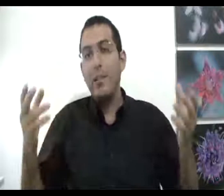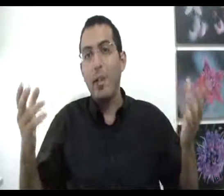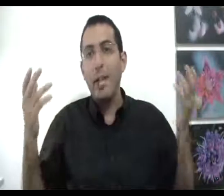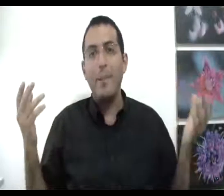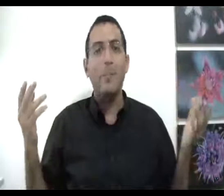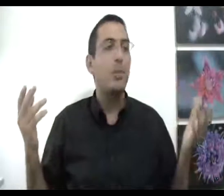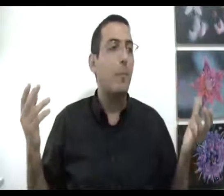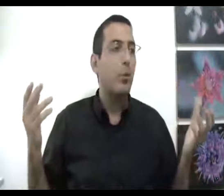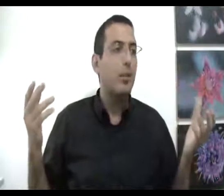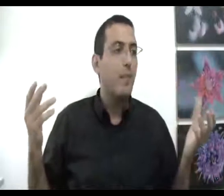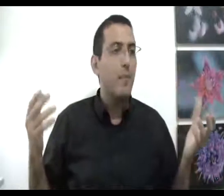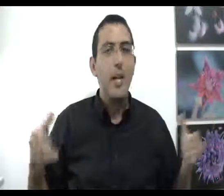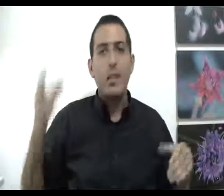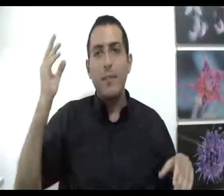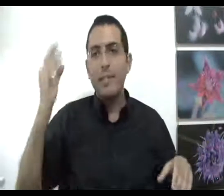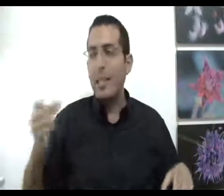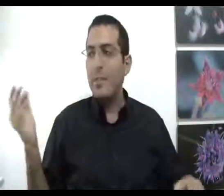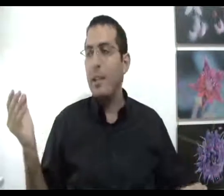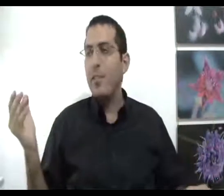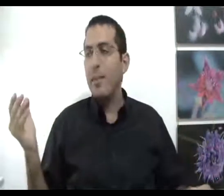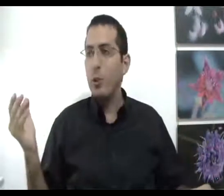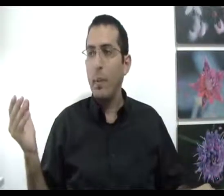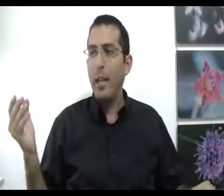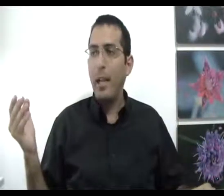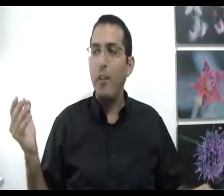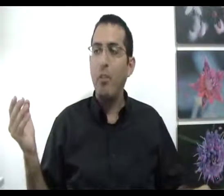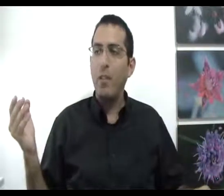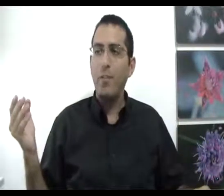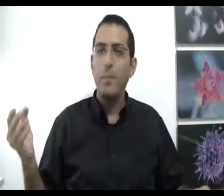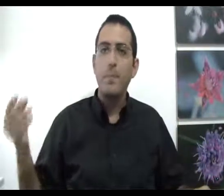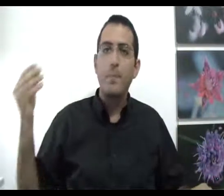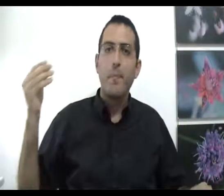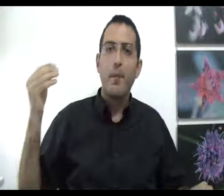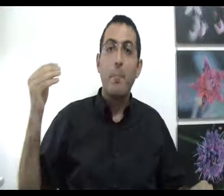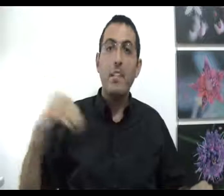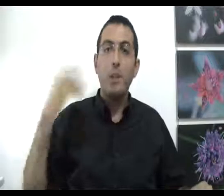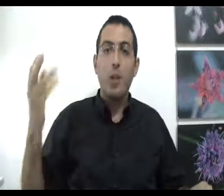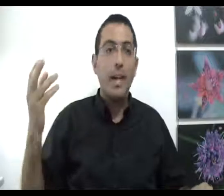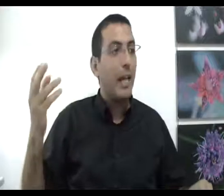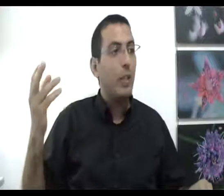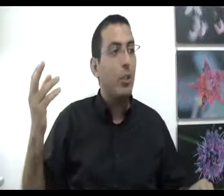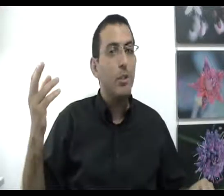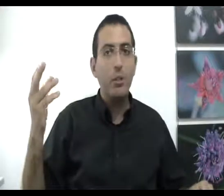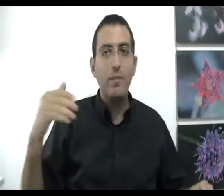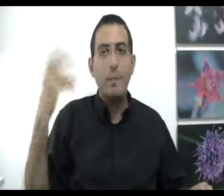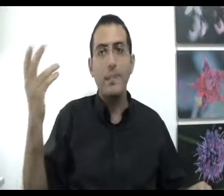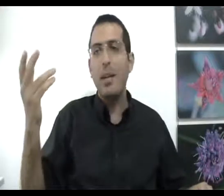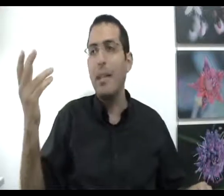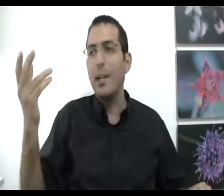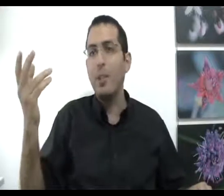שלך לאבד את מה שאתה מאוד רוצה עכשיו את הסר רשימה של הדברים שגורים לך להרגיש טוב מה שגורם לך להרגיש עוד יותר טוב זה בעצם החרדה היותר